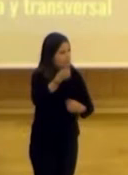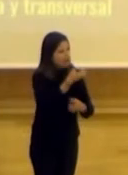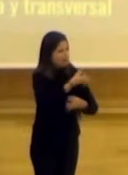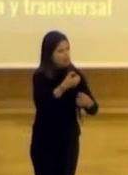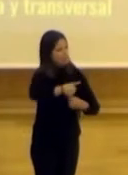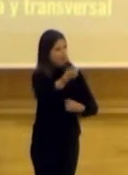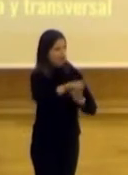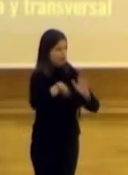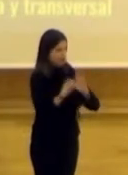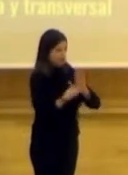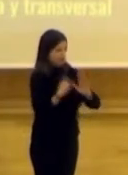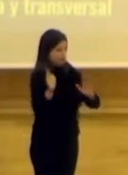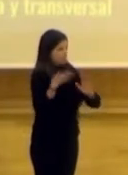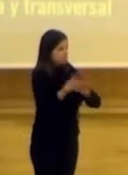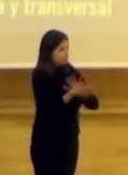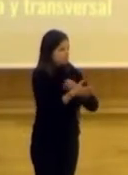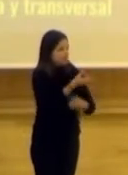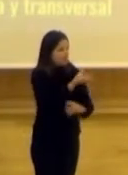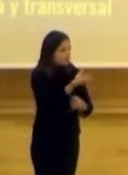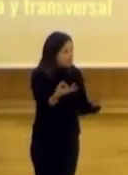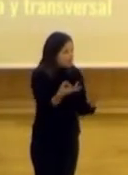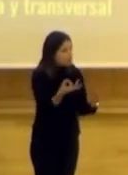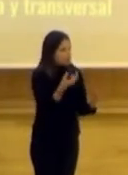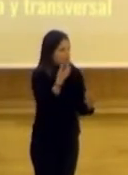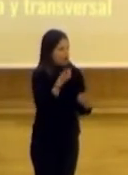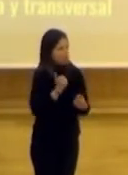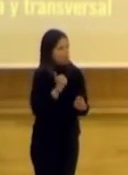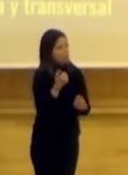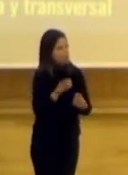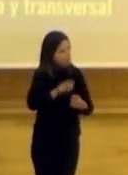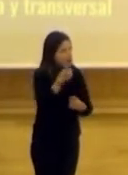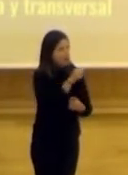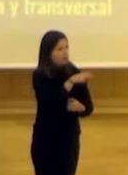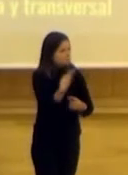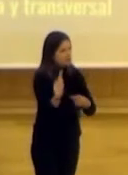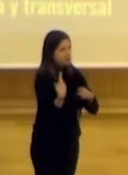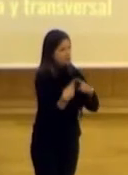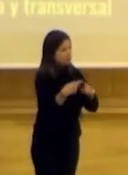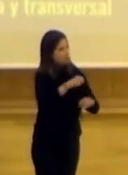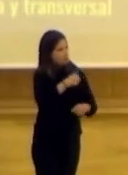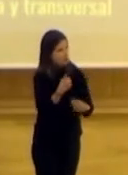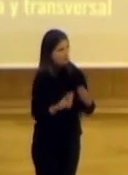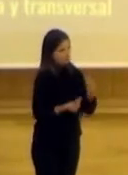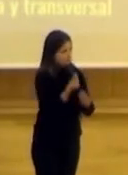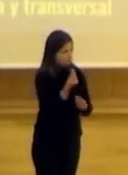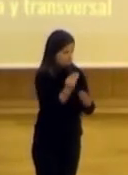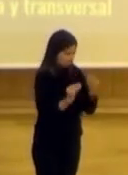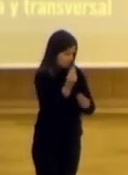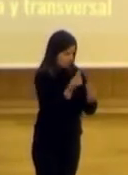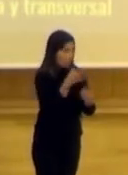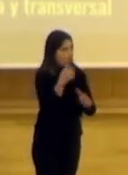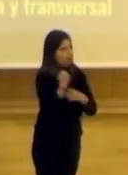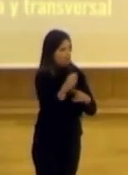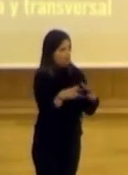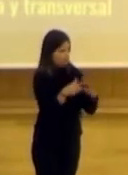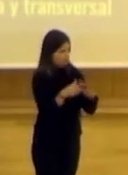legítimas. ¿Qué quiere decir esto? Eficaces es que rindan mejores resultados y tengan mejores impactos, y más legítimas que tengan apoyos sociales.